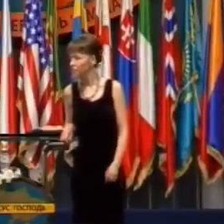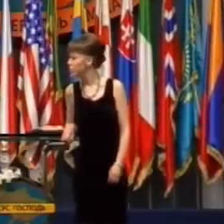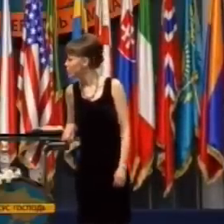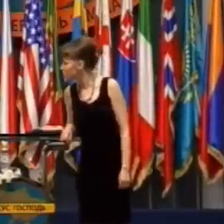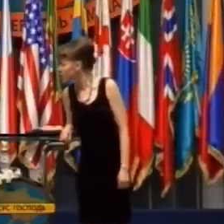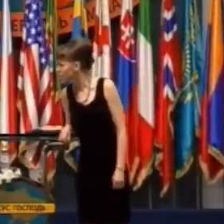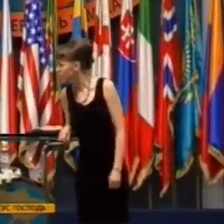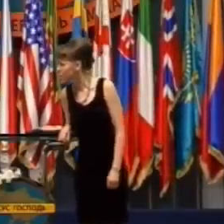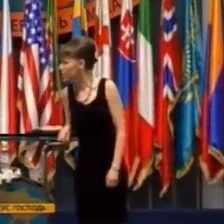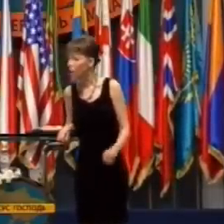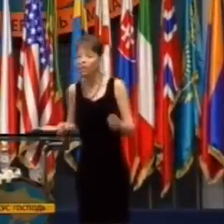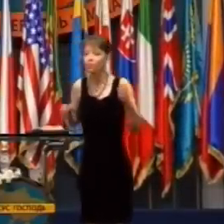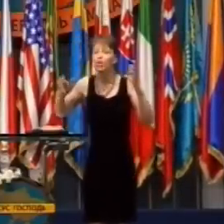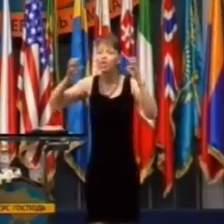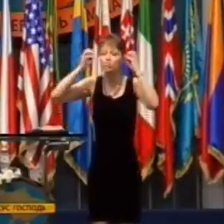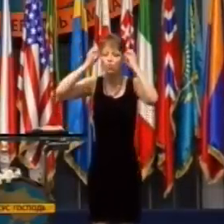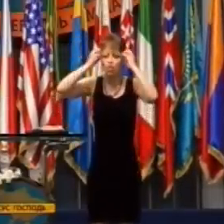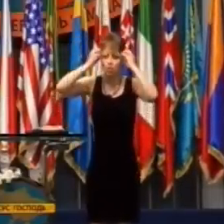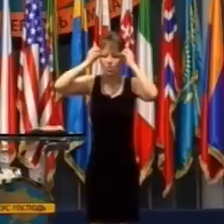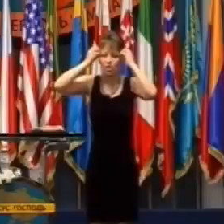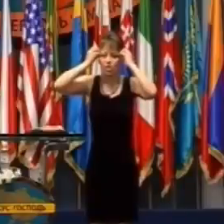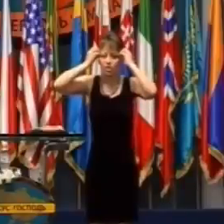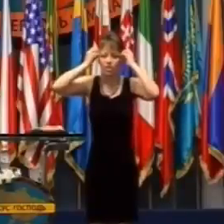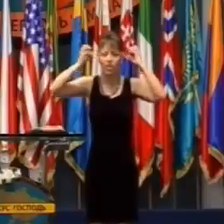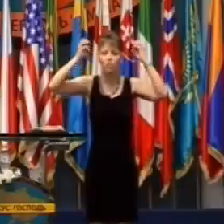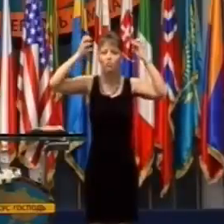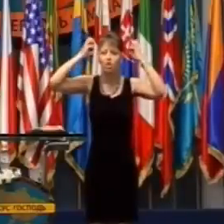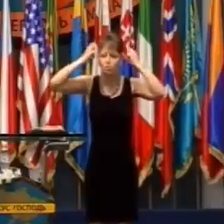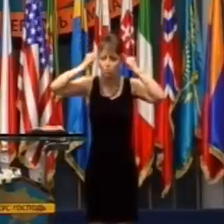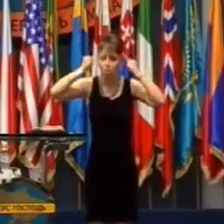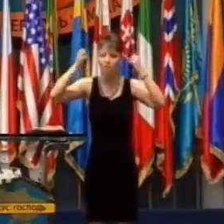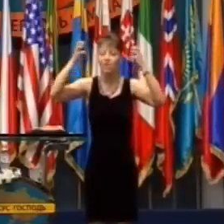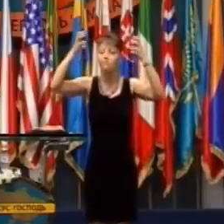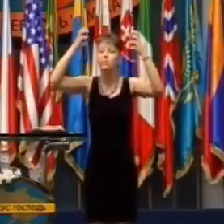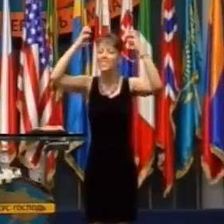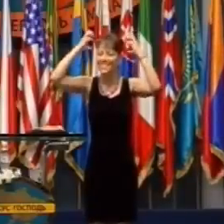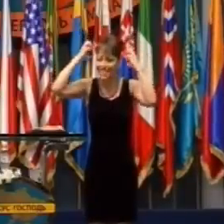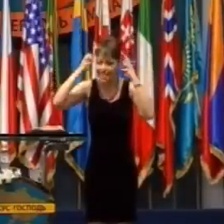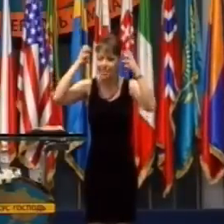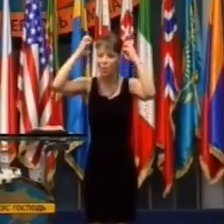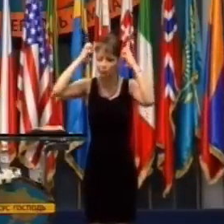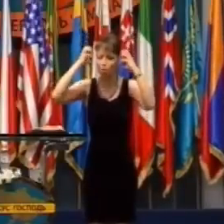nedokáže pochopiť, obsiahnuť celú veľkosť Božiu.